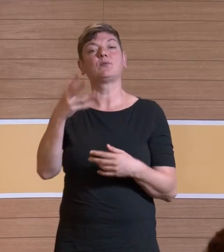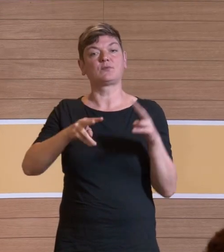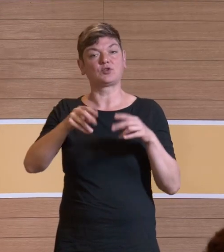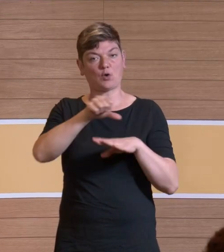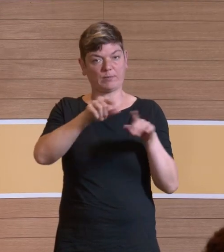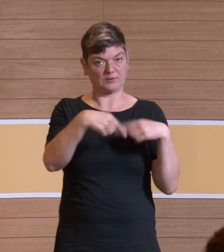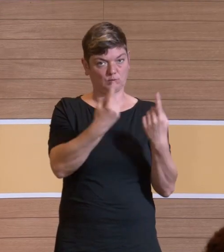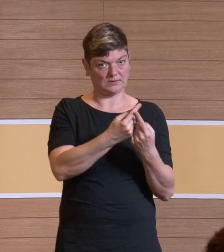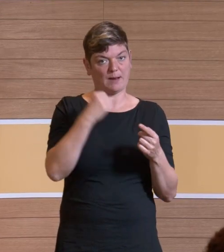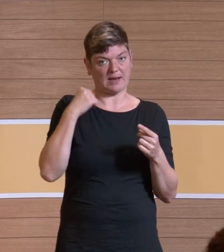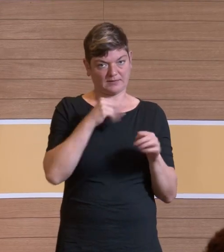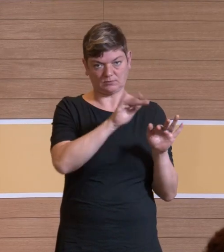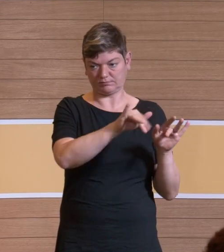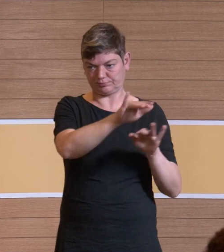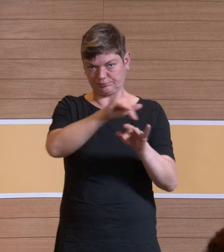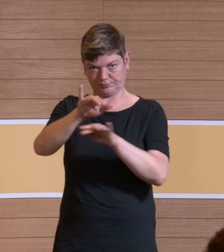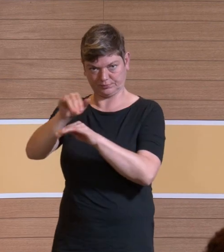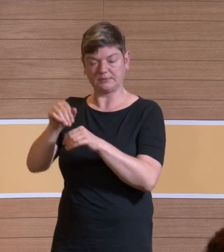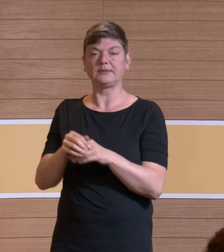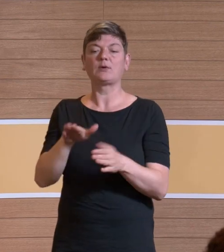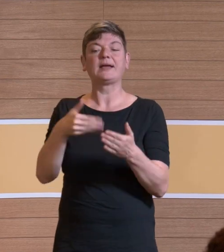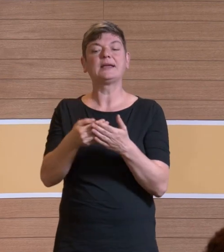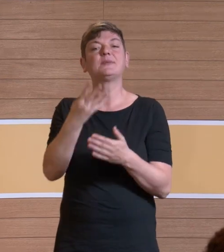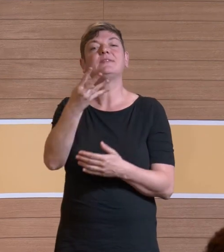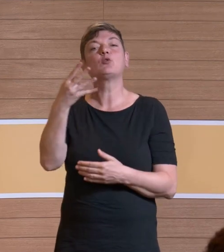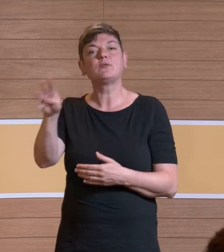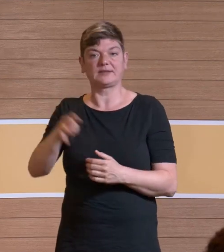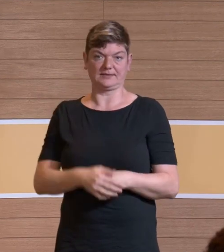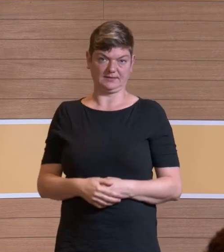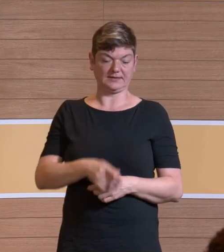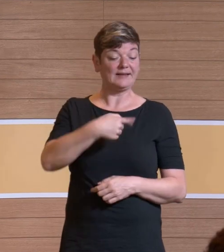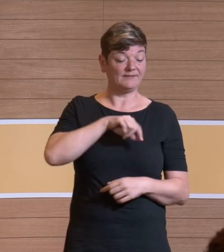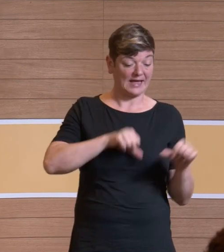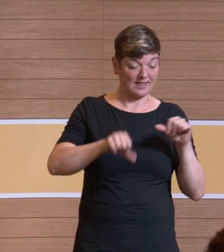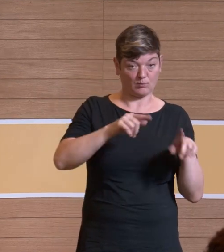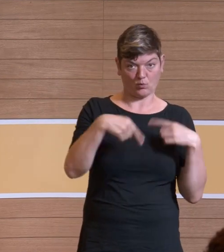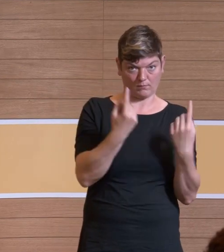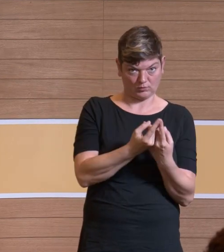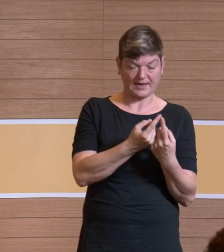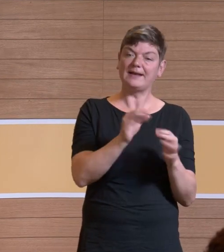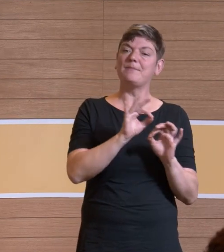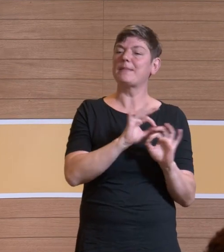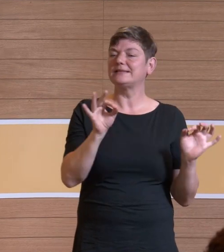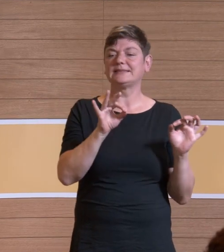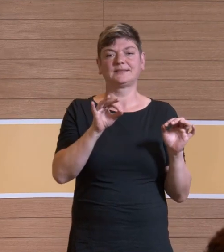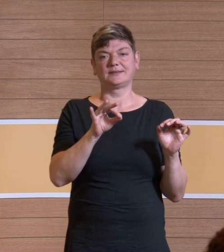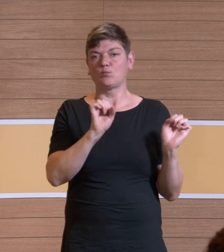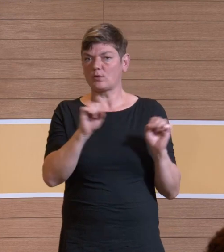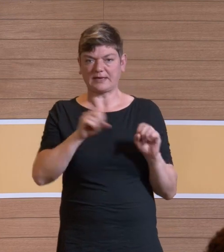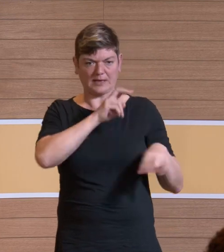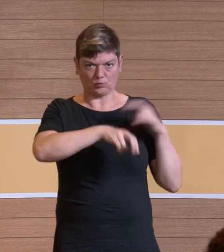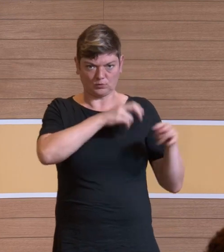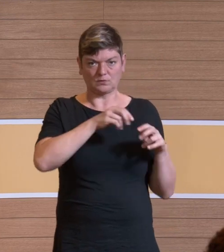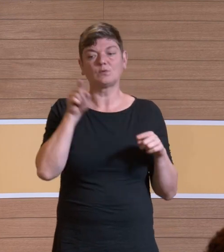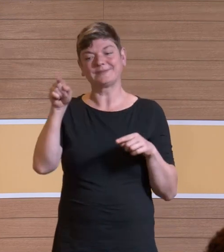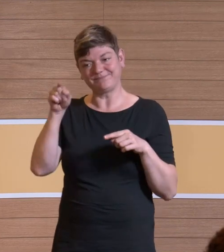Und haben festgestellt, liegt so ungefähr bei 44. Unser war ein Labormodell, wo man die besten und niedrigsten Möglichkeiten und Lio hat